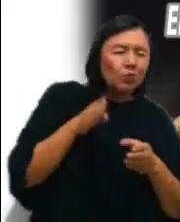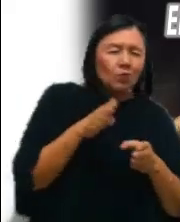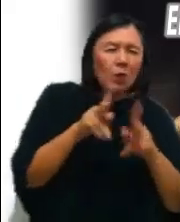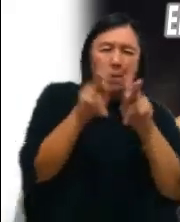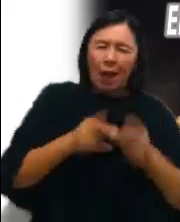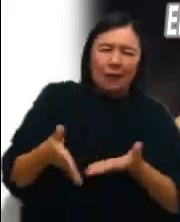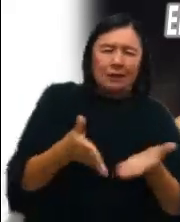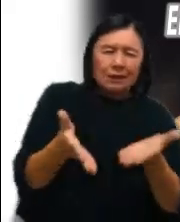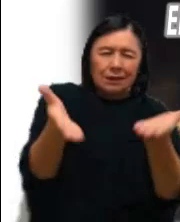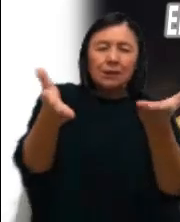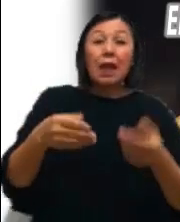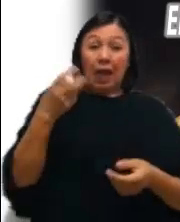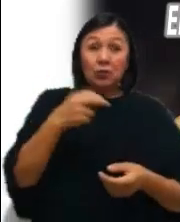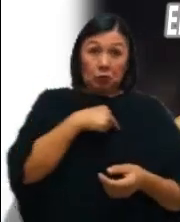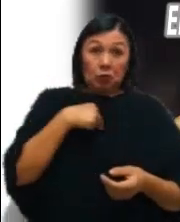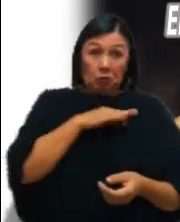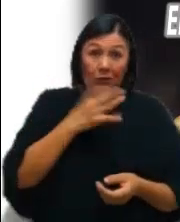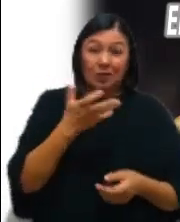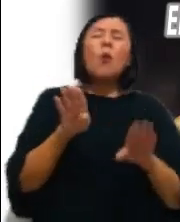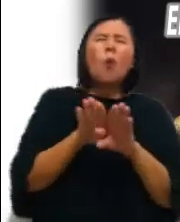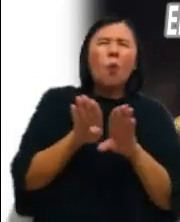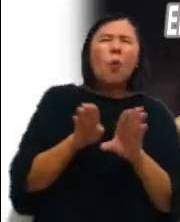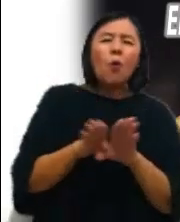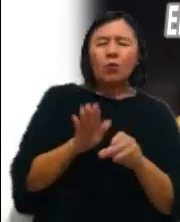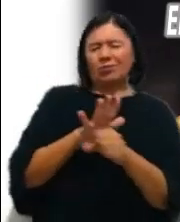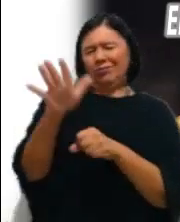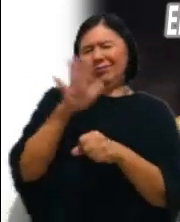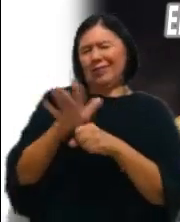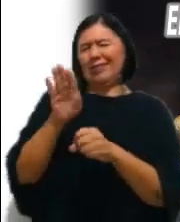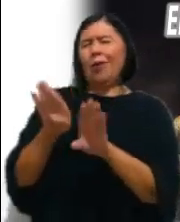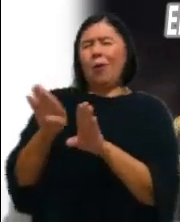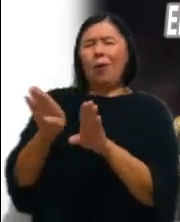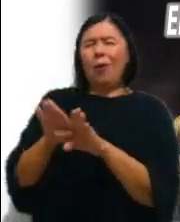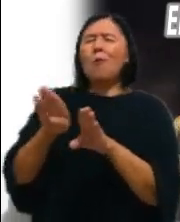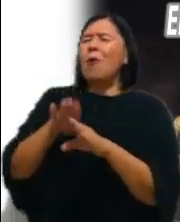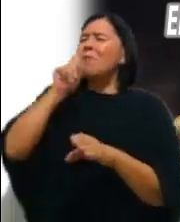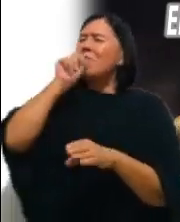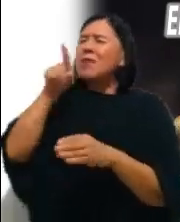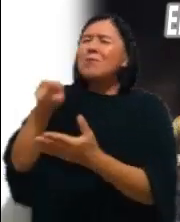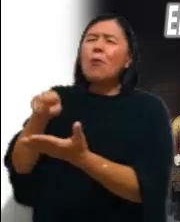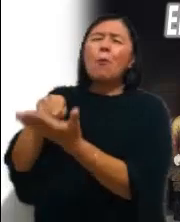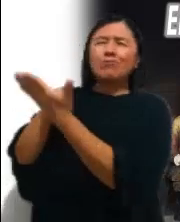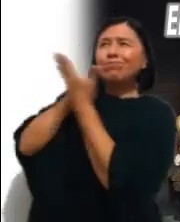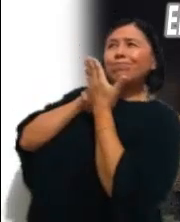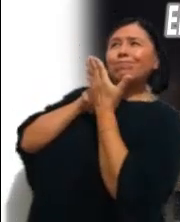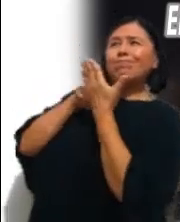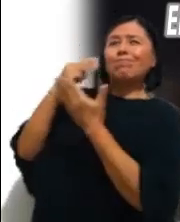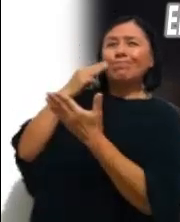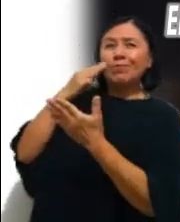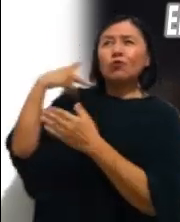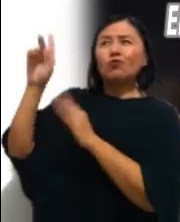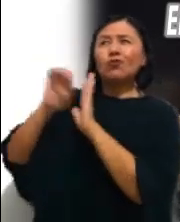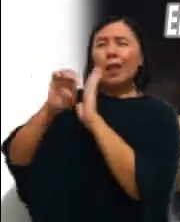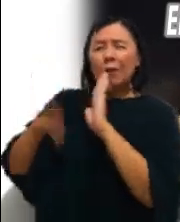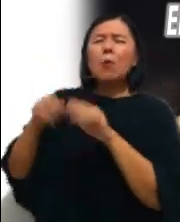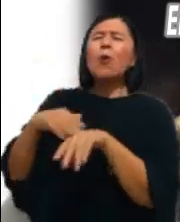lo podemos hacer de la mano, con el ejemplo y bajo el cuidado de María La pequeña, la sencilla,